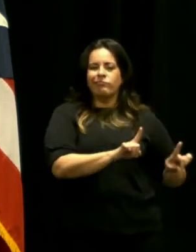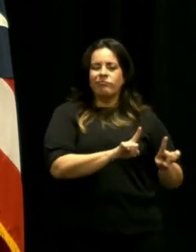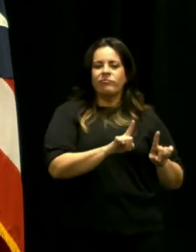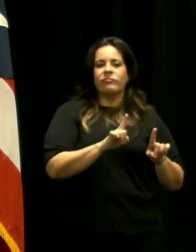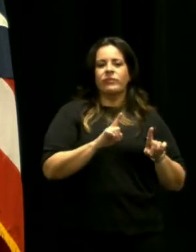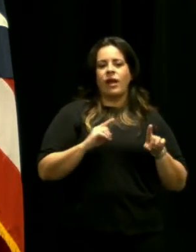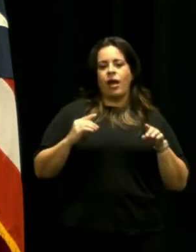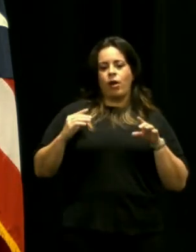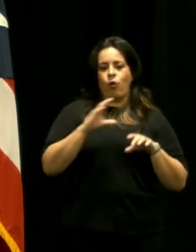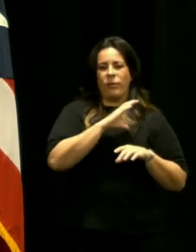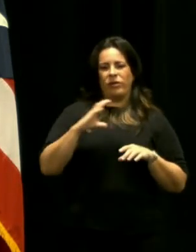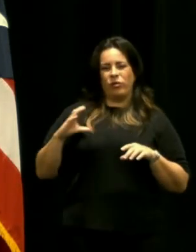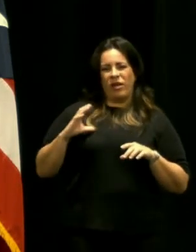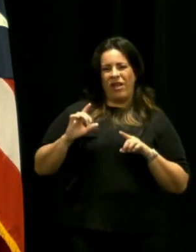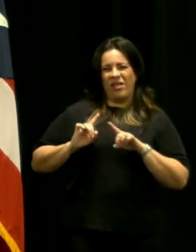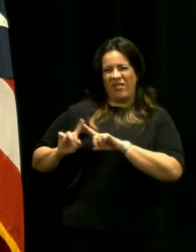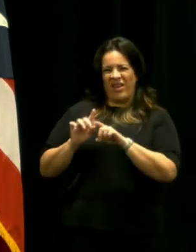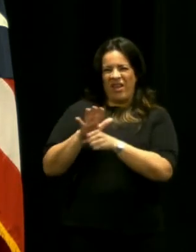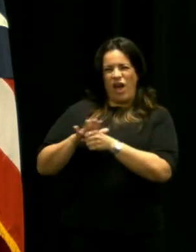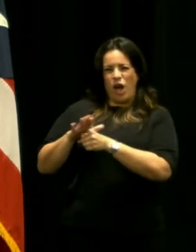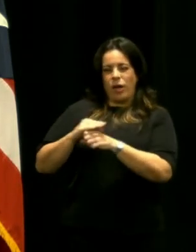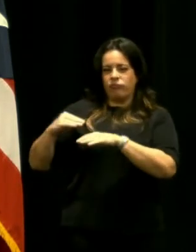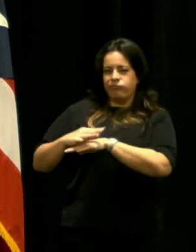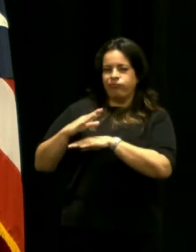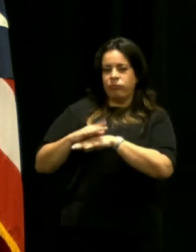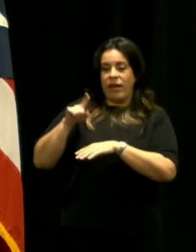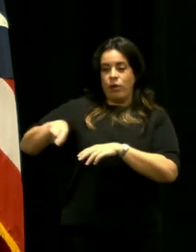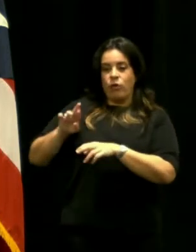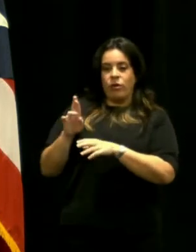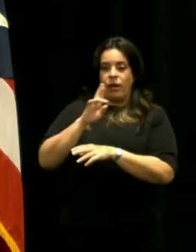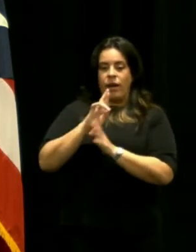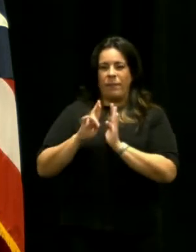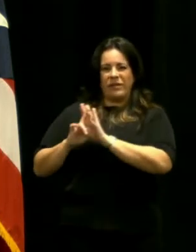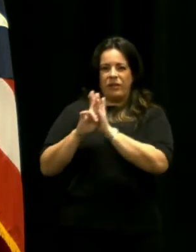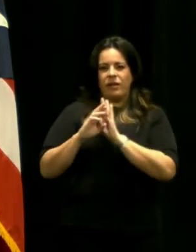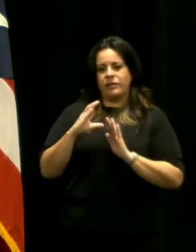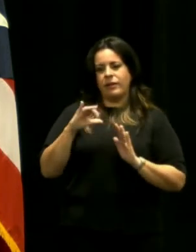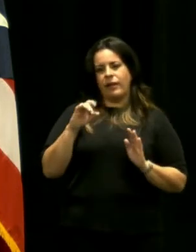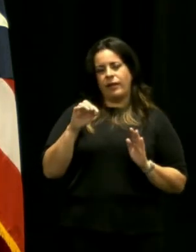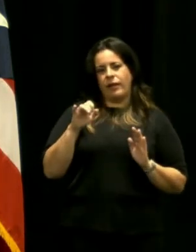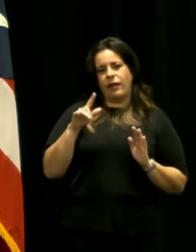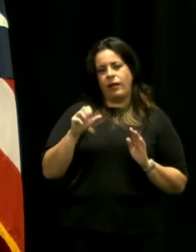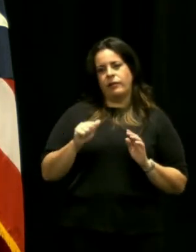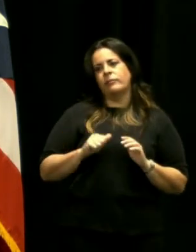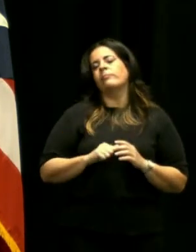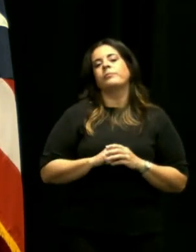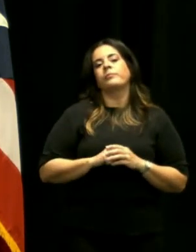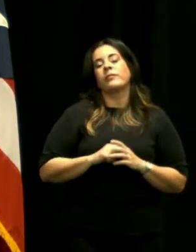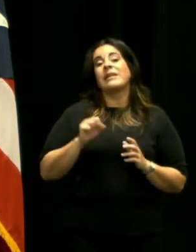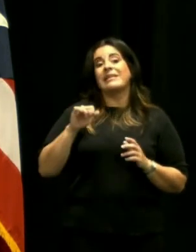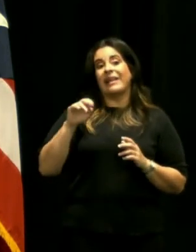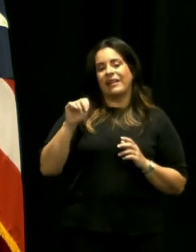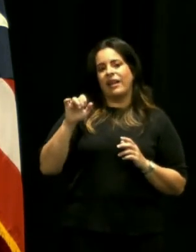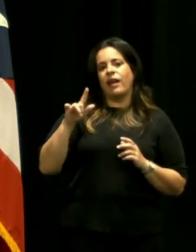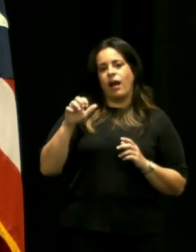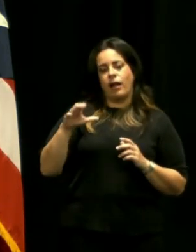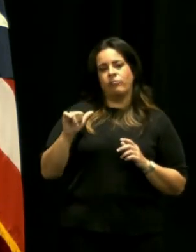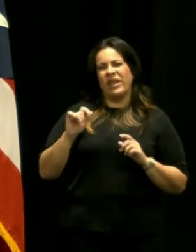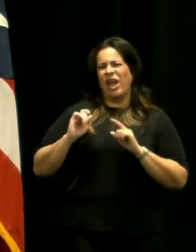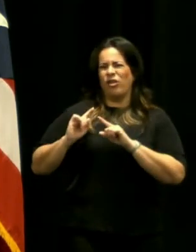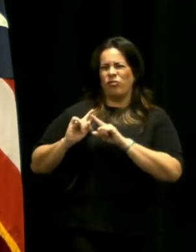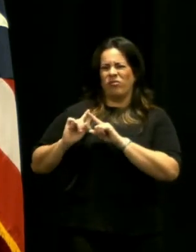recomendó el comité multisectorial que representa el sector sindical y a los prácticamente todos los sectores